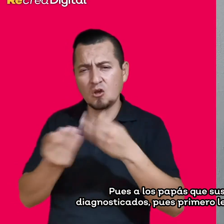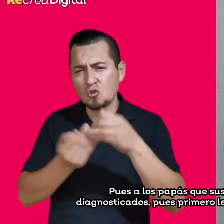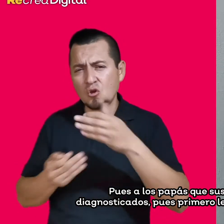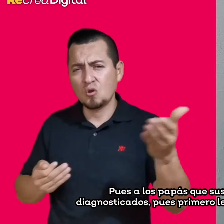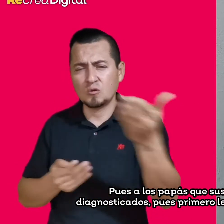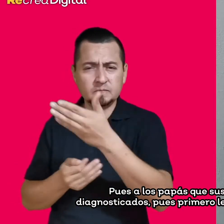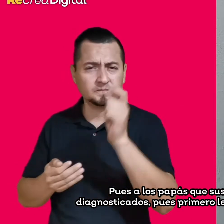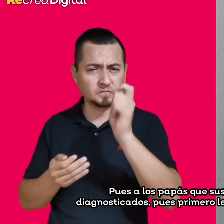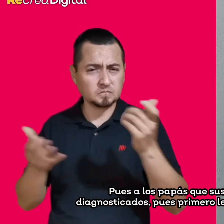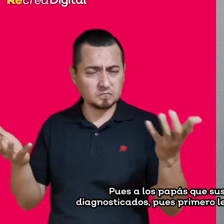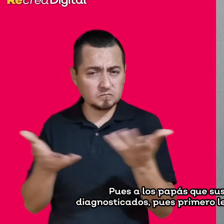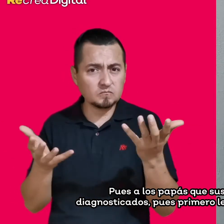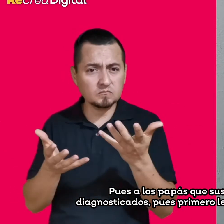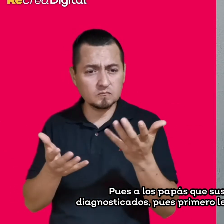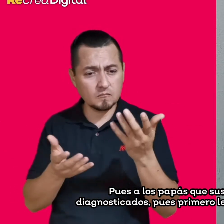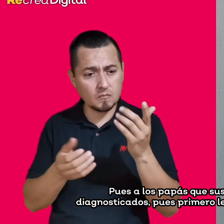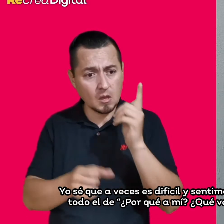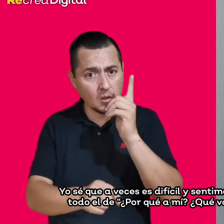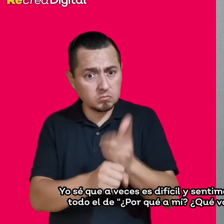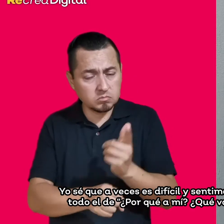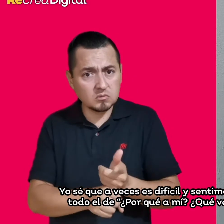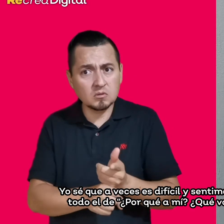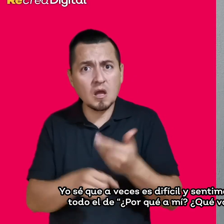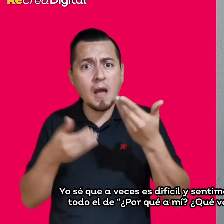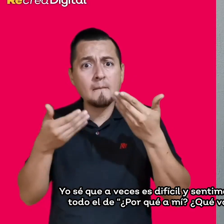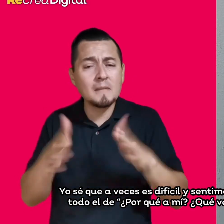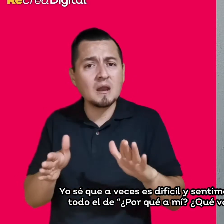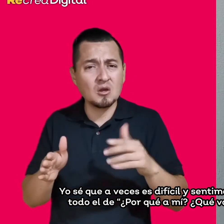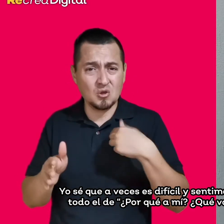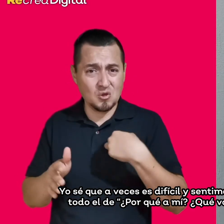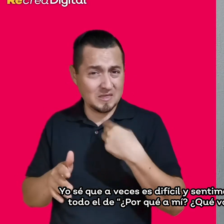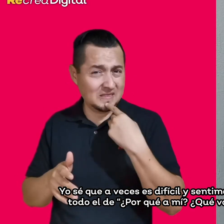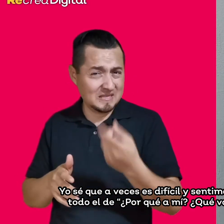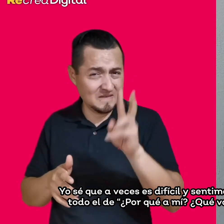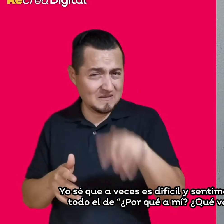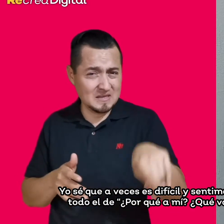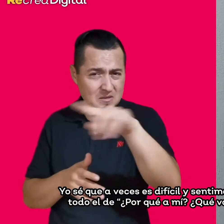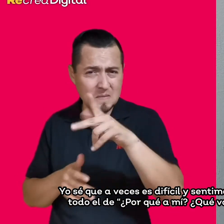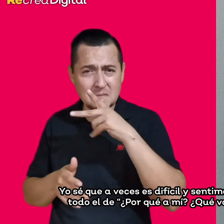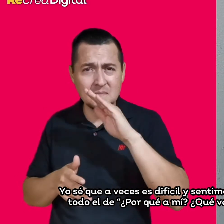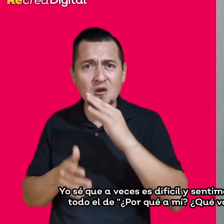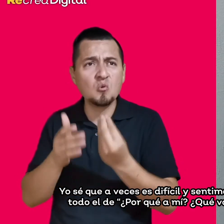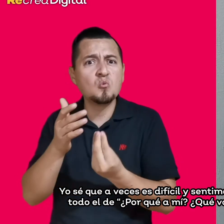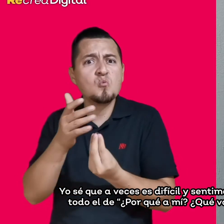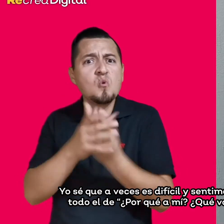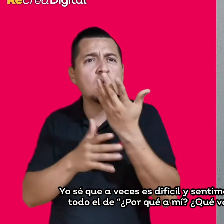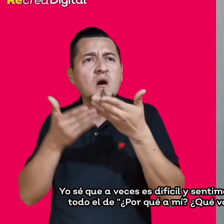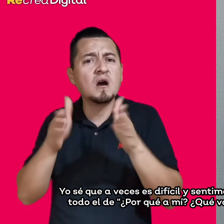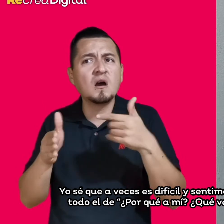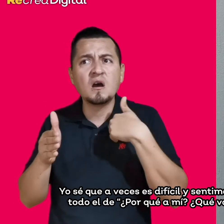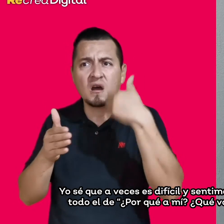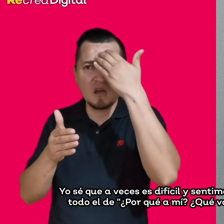no tengan miedo. Yo sé que a veces es como difícil y sentimos